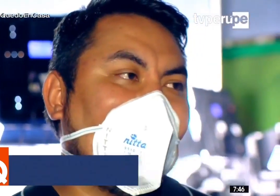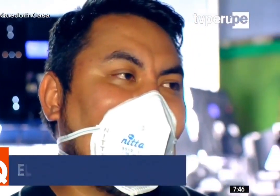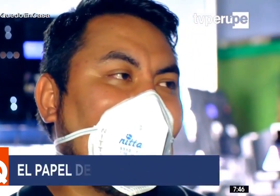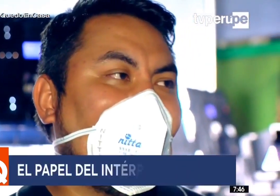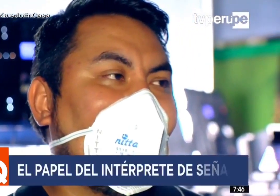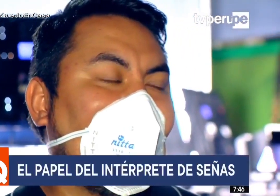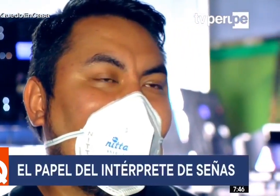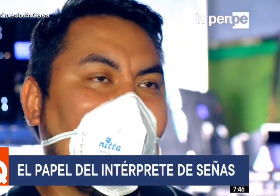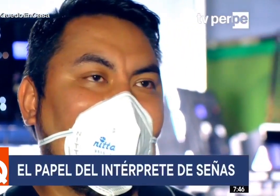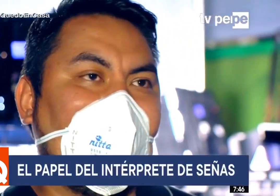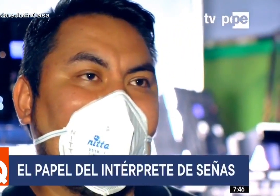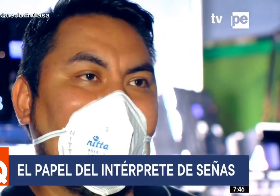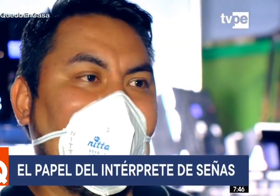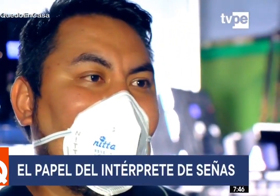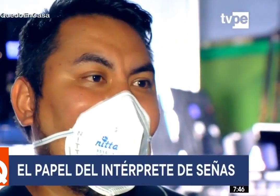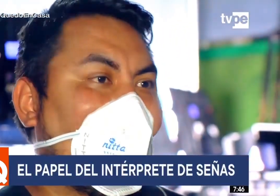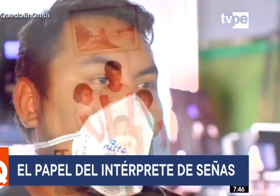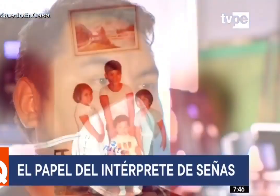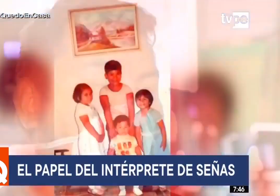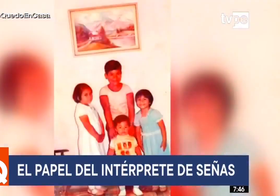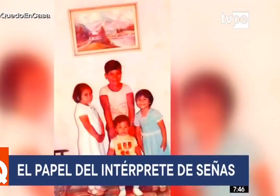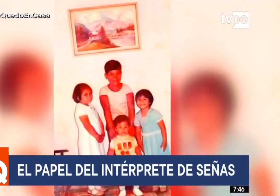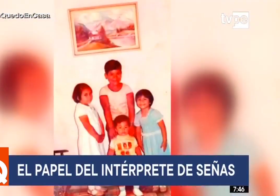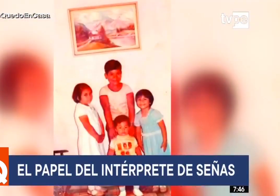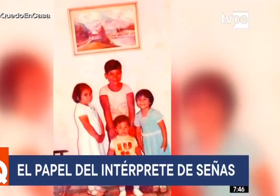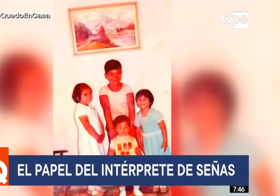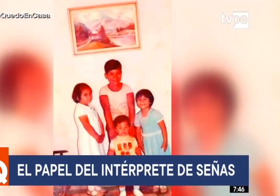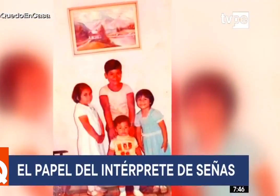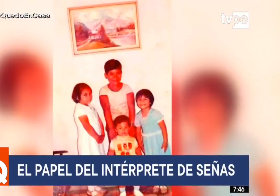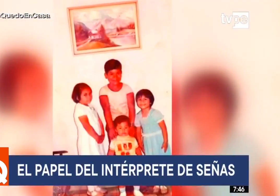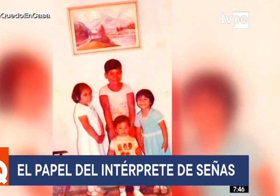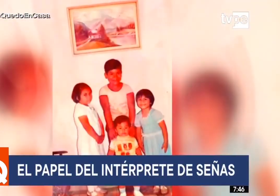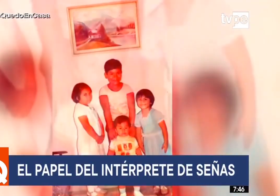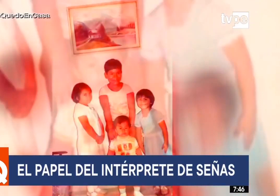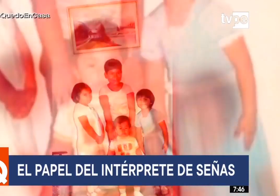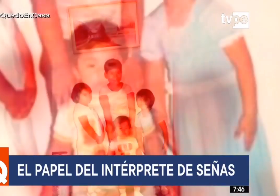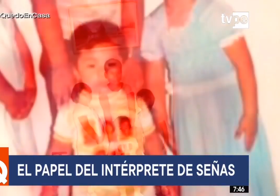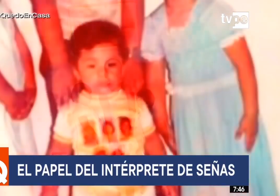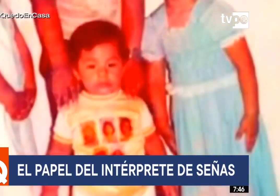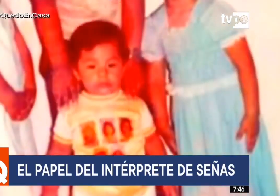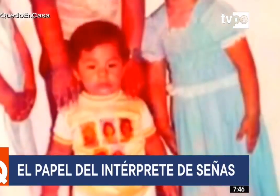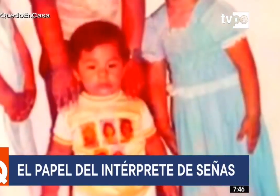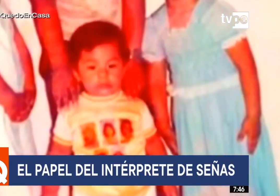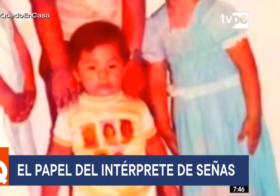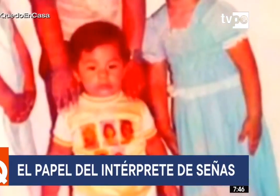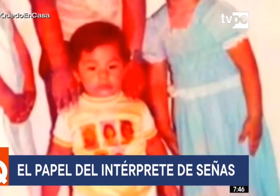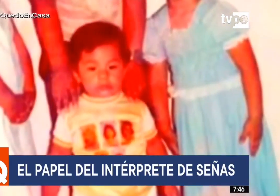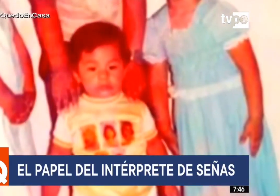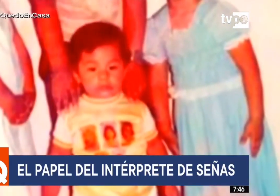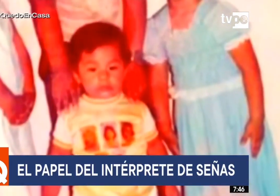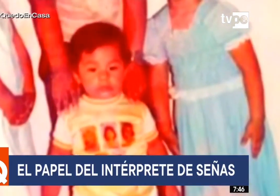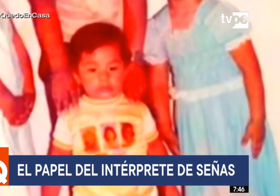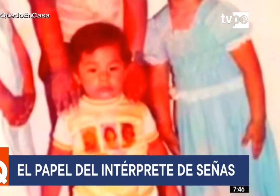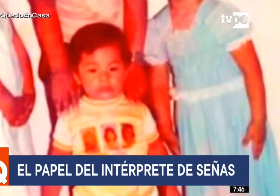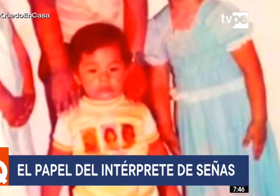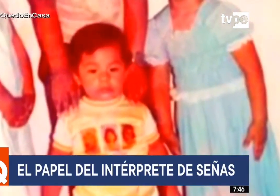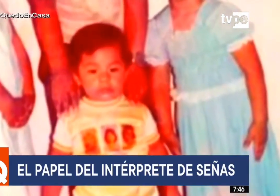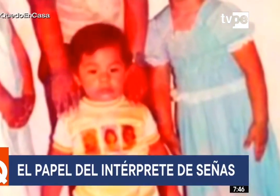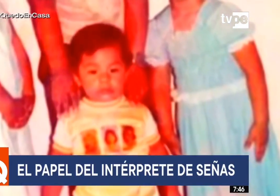lograr una sociedad más inclusiva. Desde que tiene uso de razón, Moisés conoce el lenguaje de señas. Tengo una